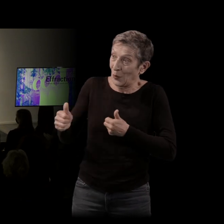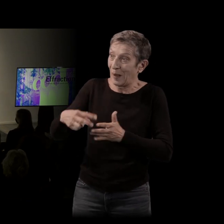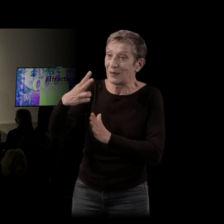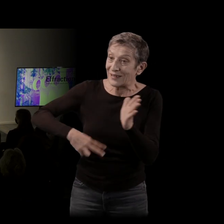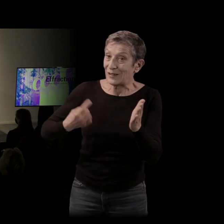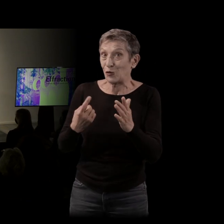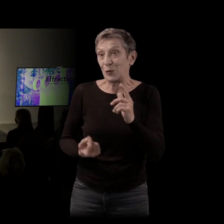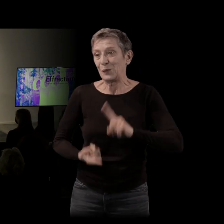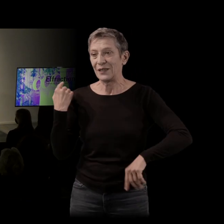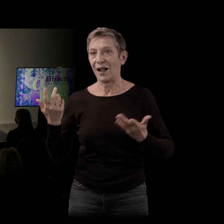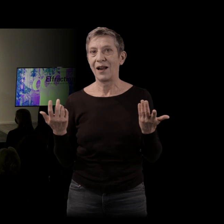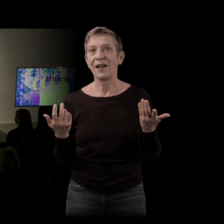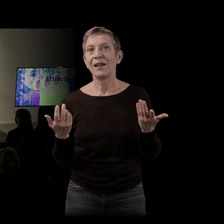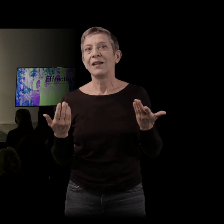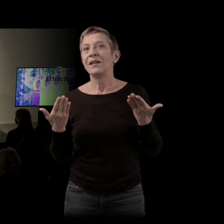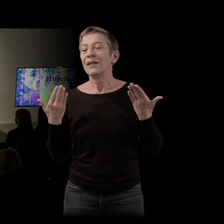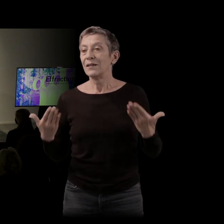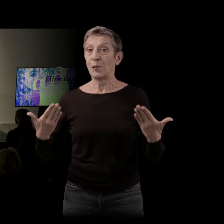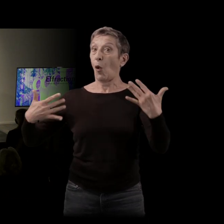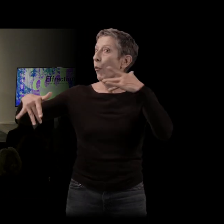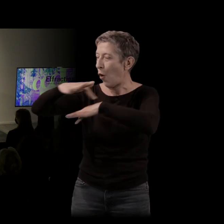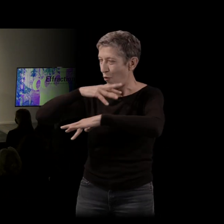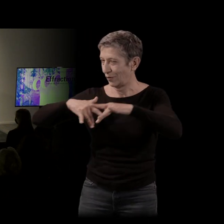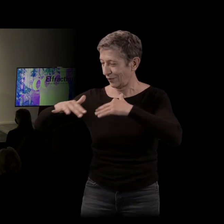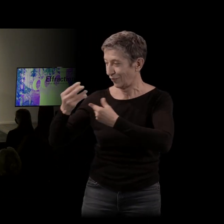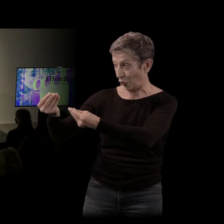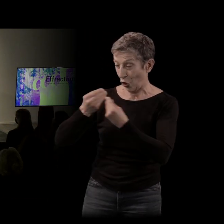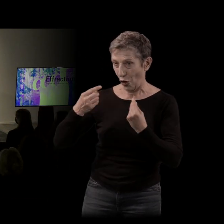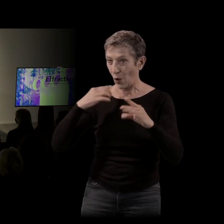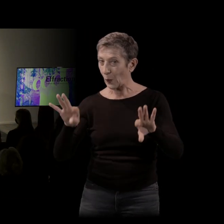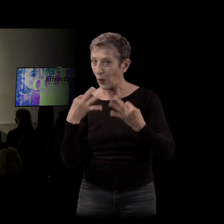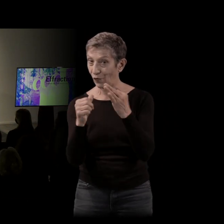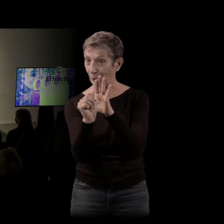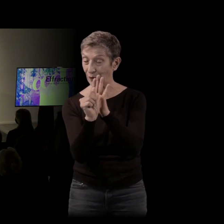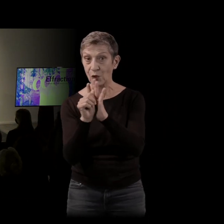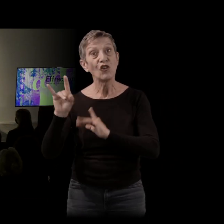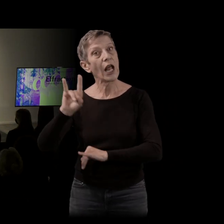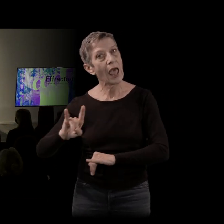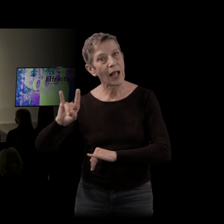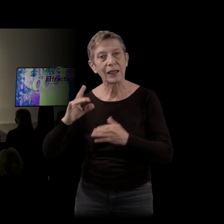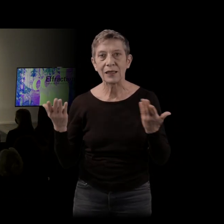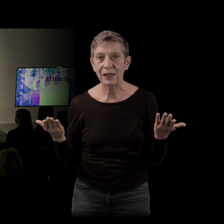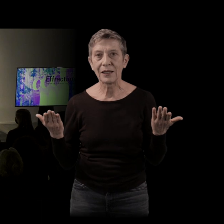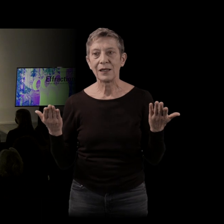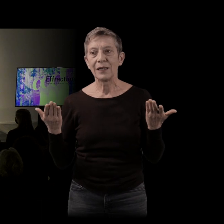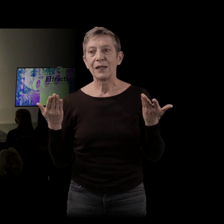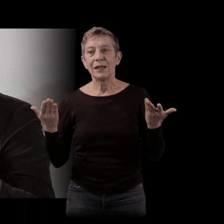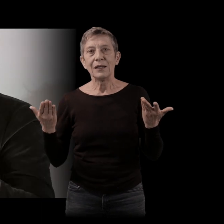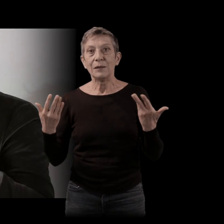On est donc dans l'ambiance et donc on découvre ce personnage d'Élène. Justement, les personnages sont vraiment très